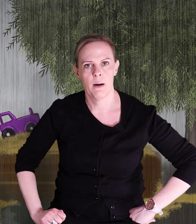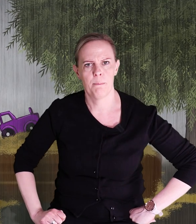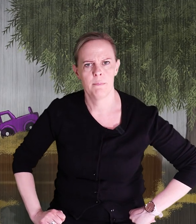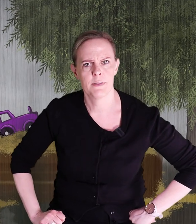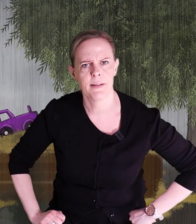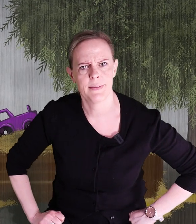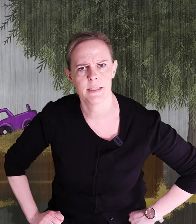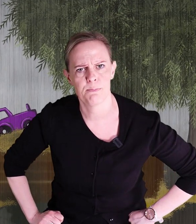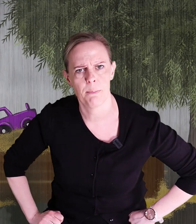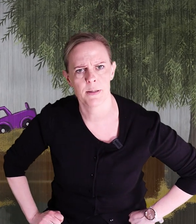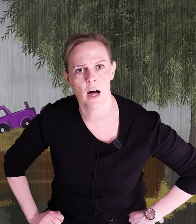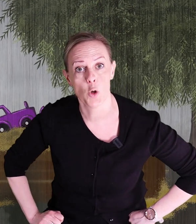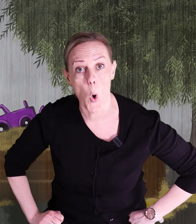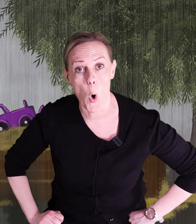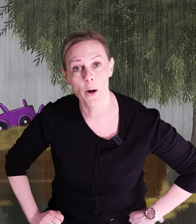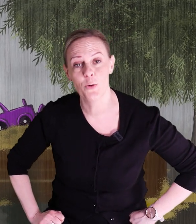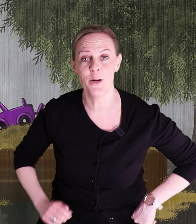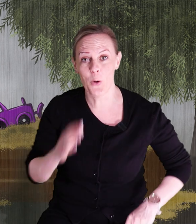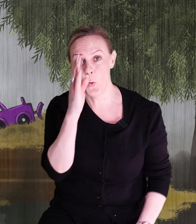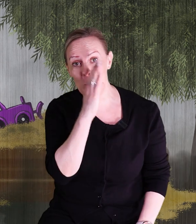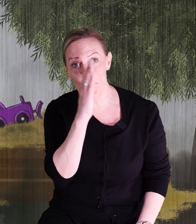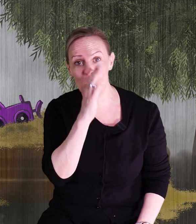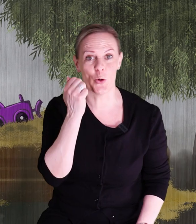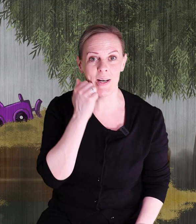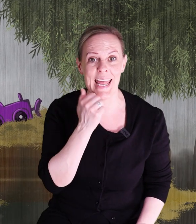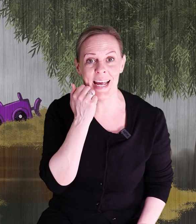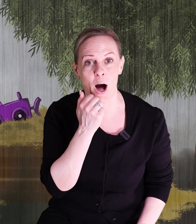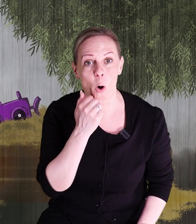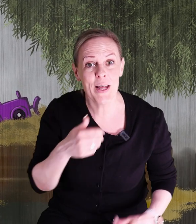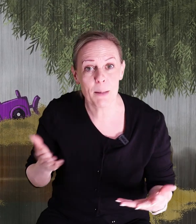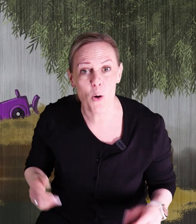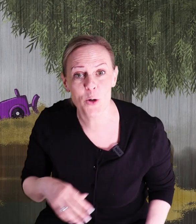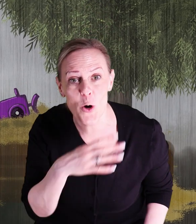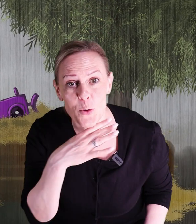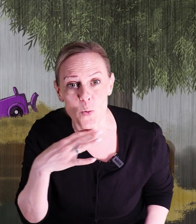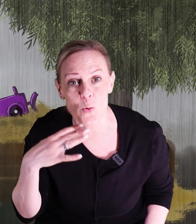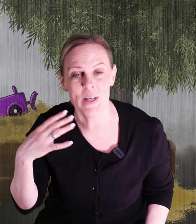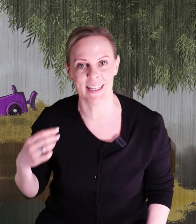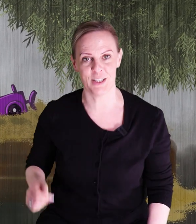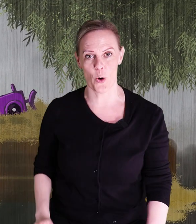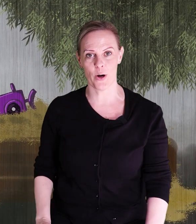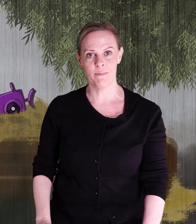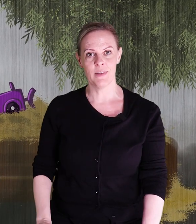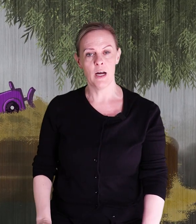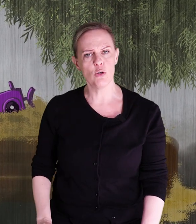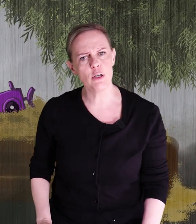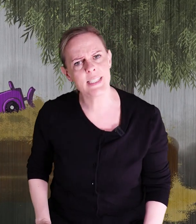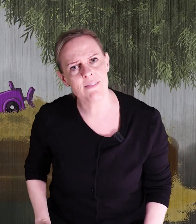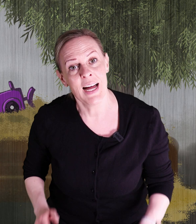Svantes pappa sa du kan ju gå ut och leka och hitta på något roligt att göra. Du kan ju se vad